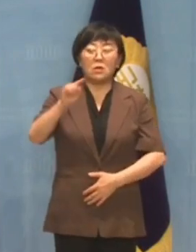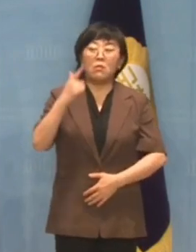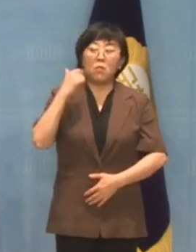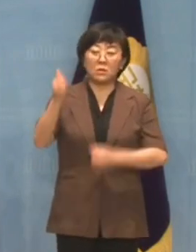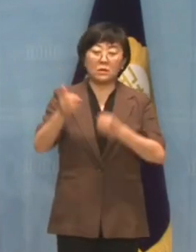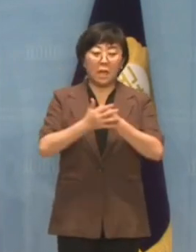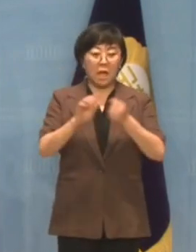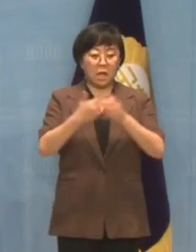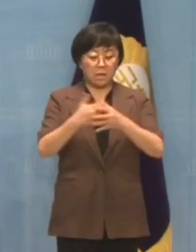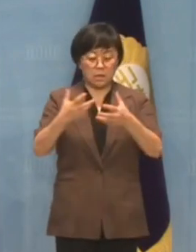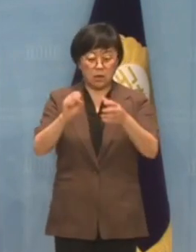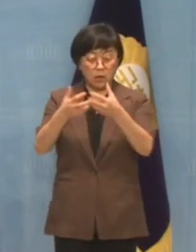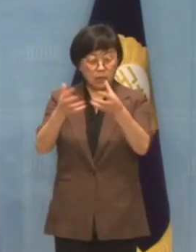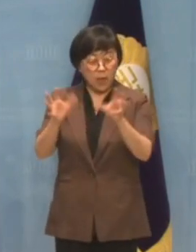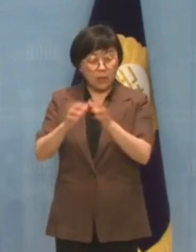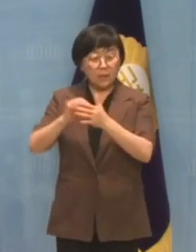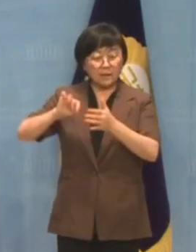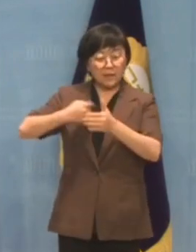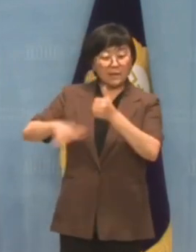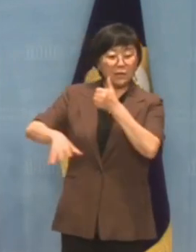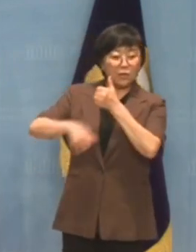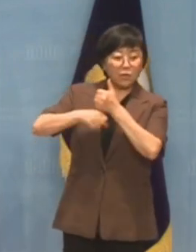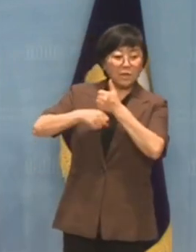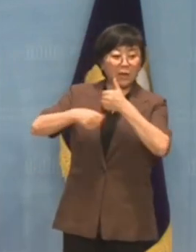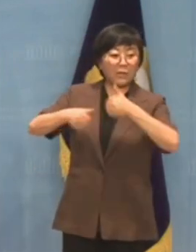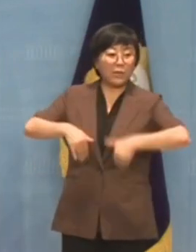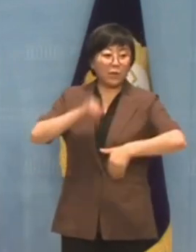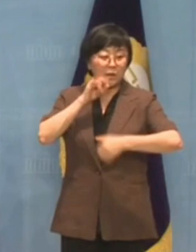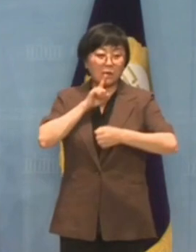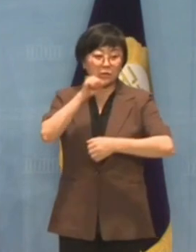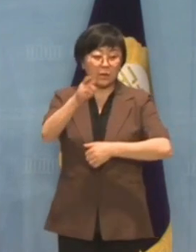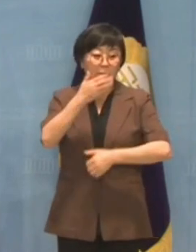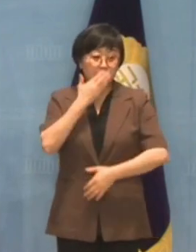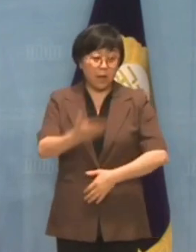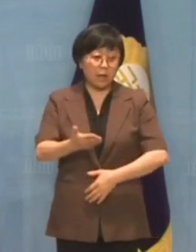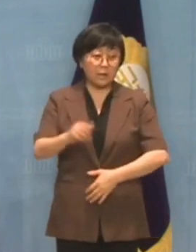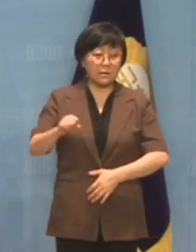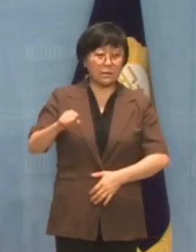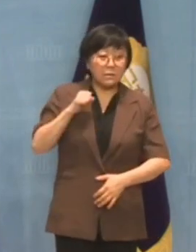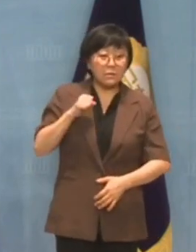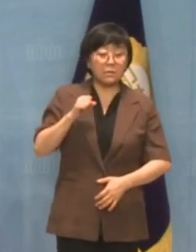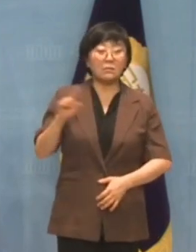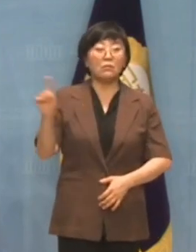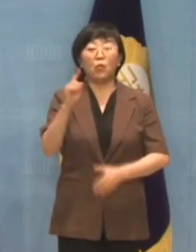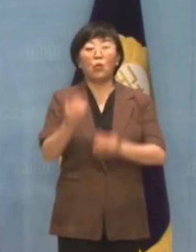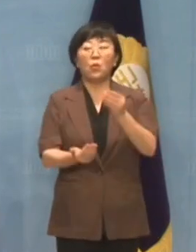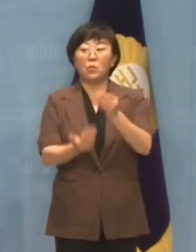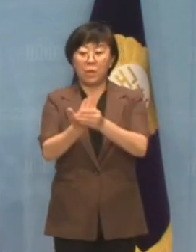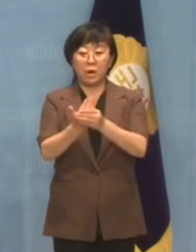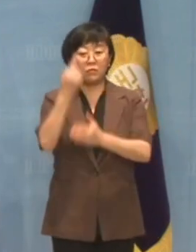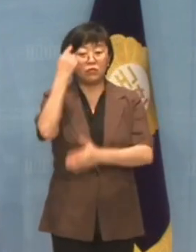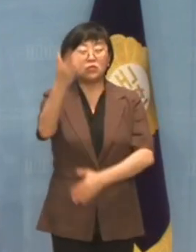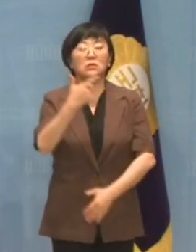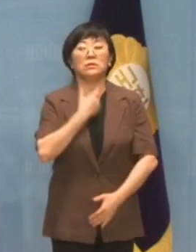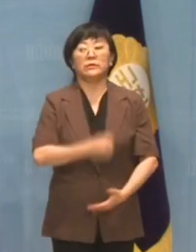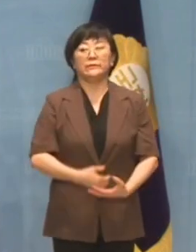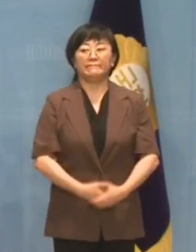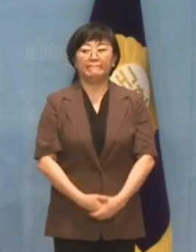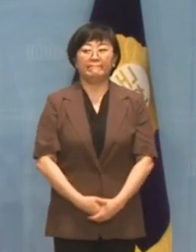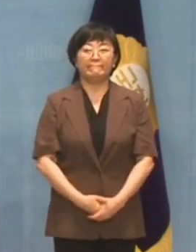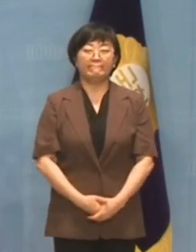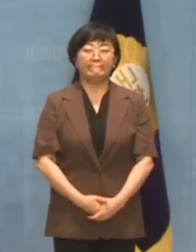목사가 저렇게 집권 여당이 자신의 통제를 받아야 한다고 주장할 수 있게 만든 힘이 무엇인지 묻지 않을 수 없습니다.